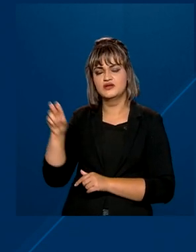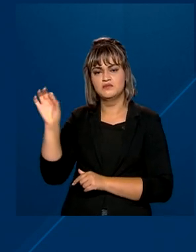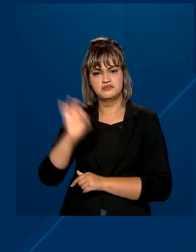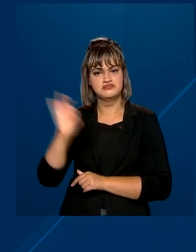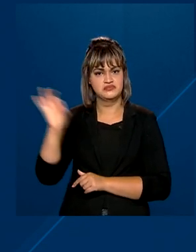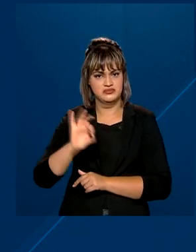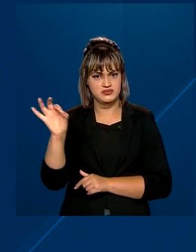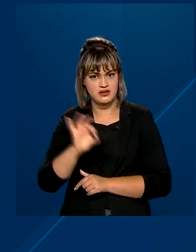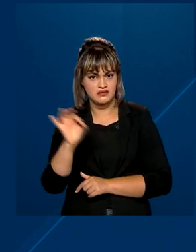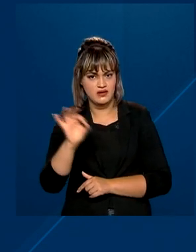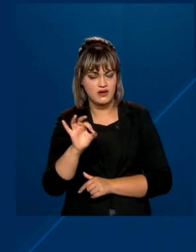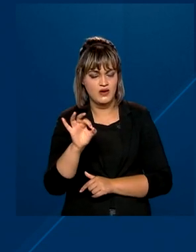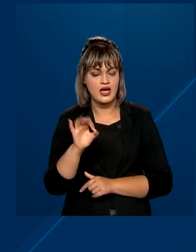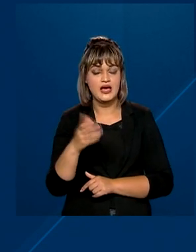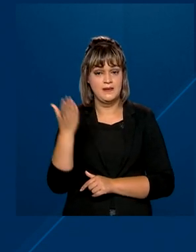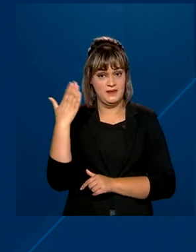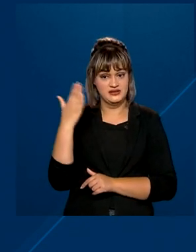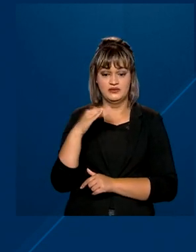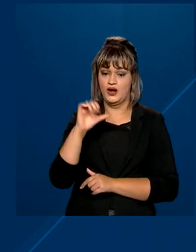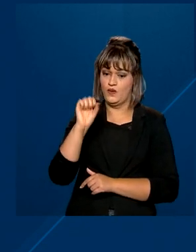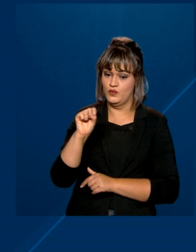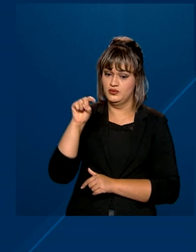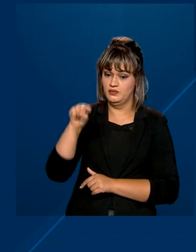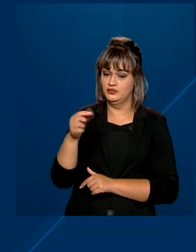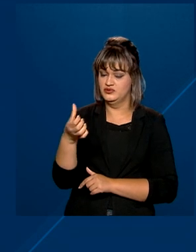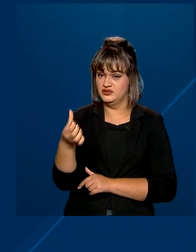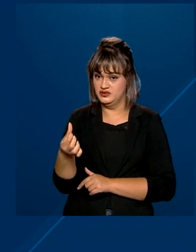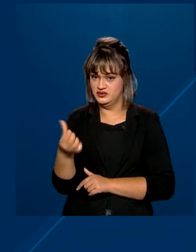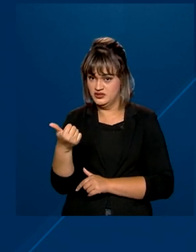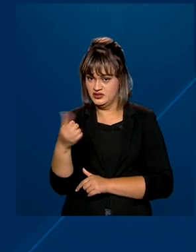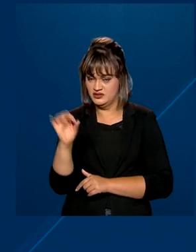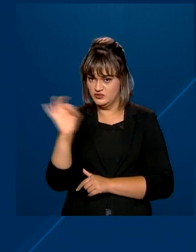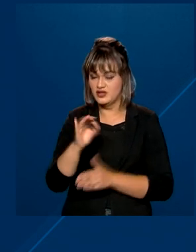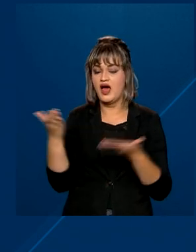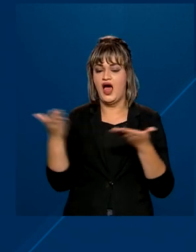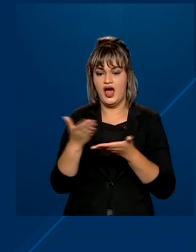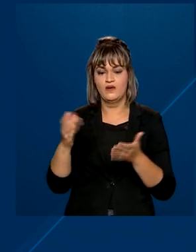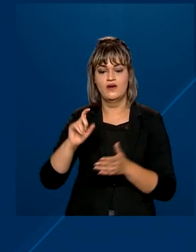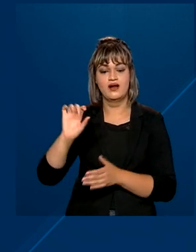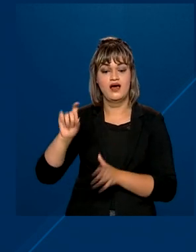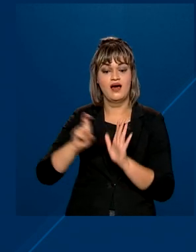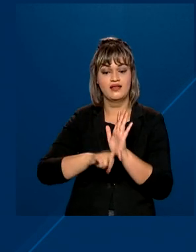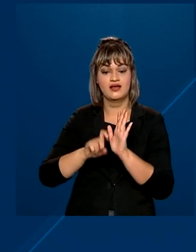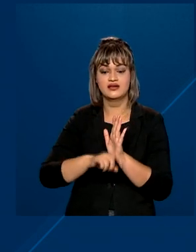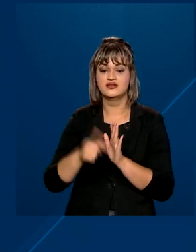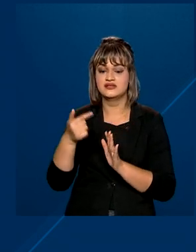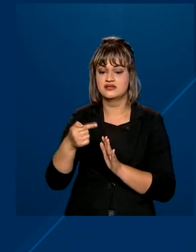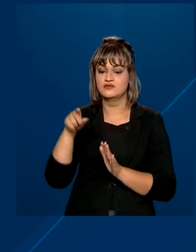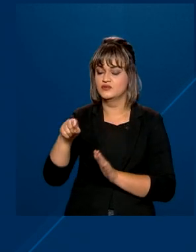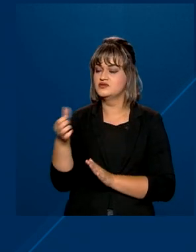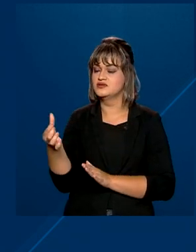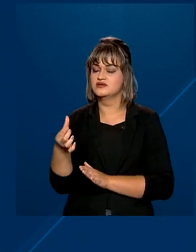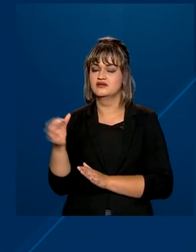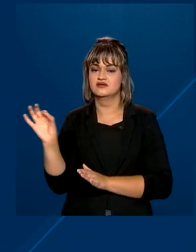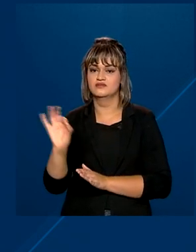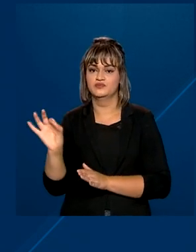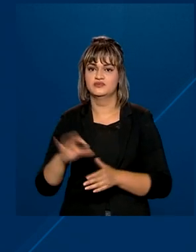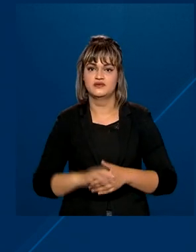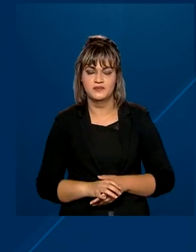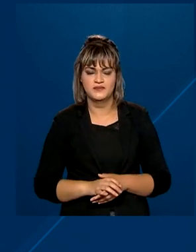percentual, passando de 8,16 para 7,66%.